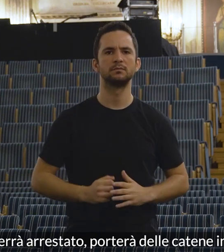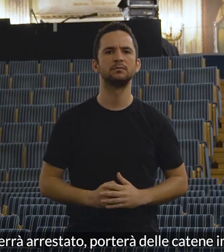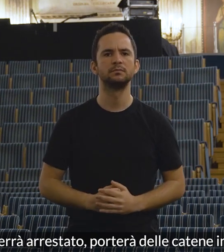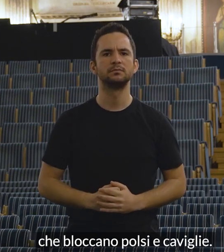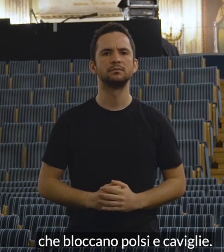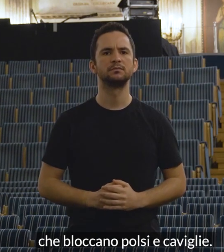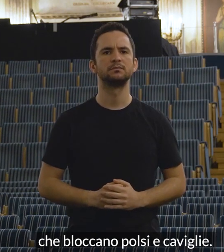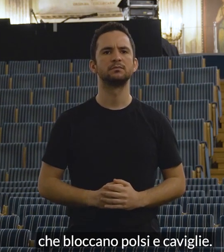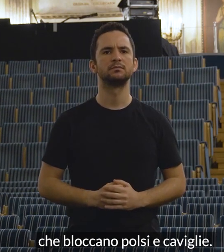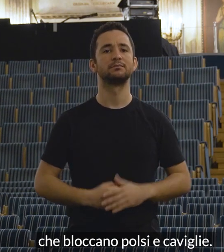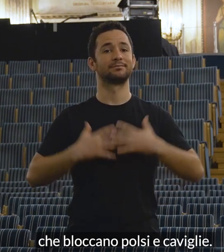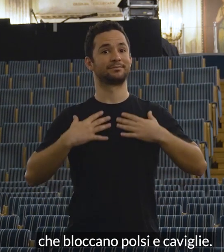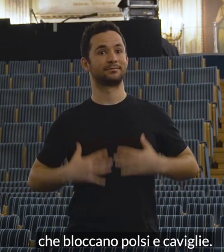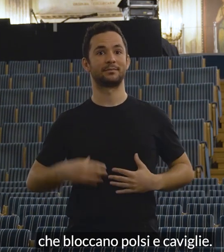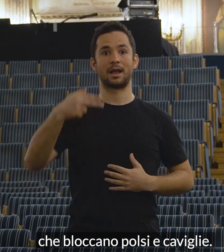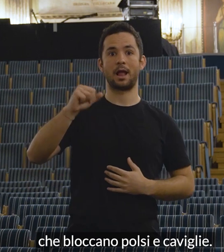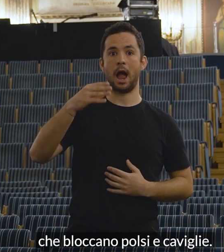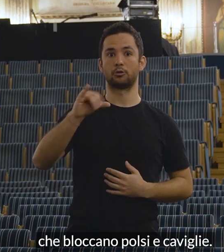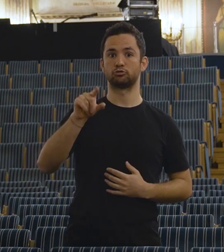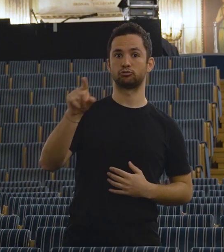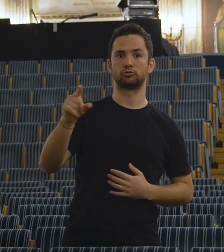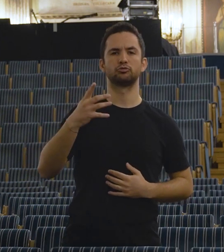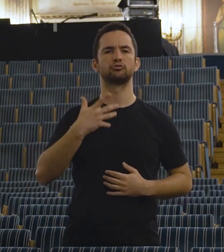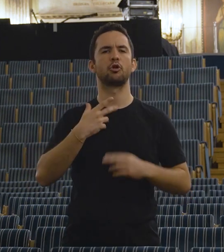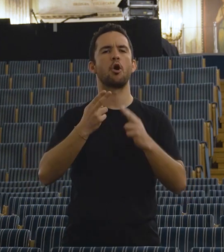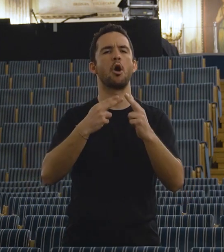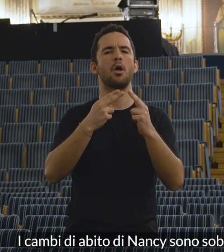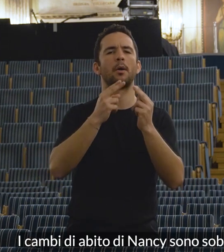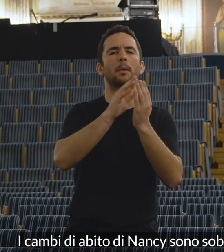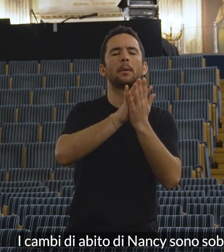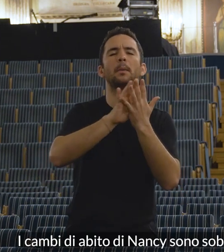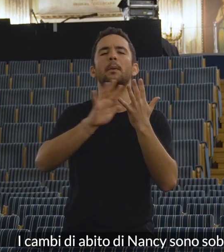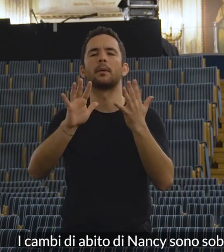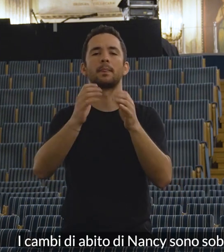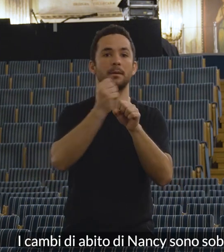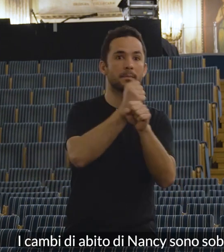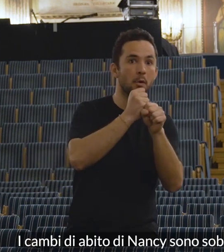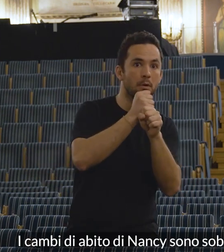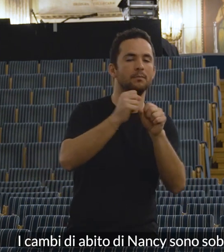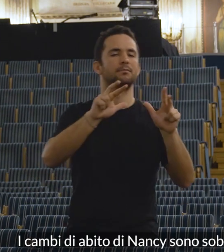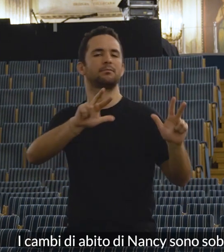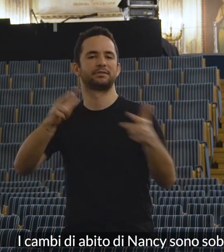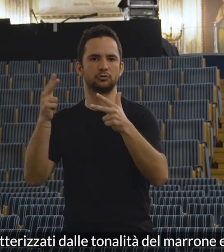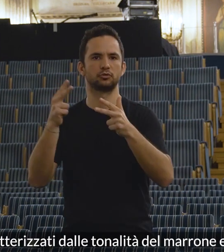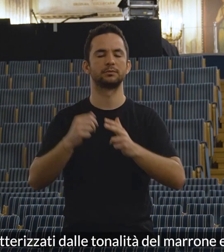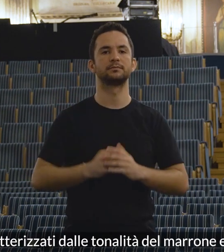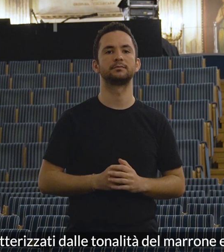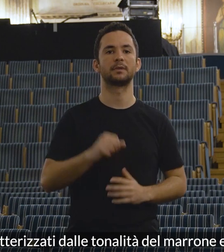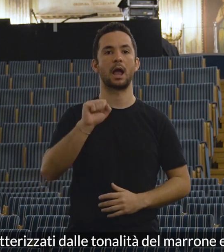vita che bloccano polsi e caviglie. I cambi di abito di Nancy sono sobri e caratterizzati